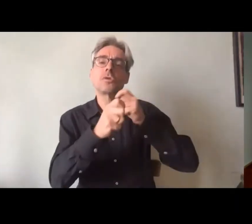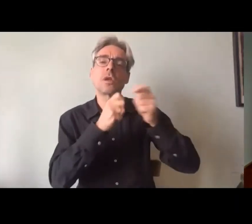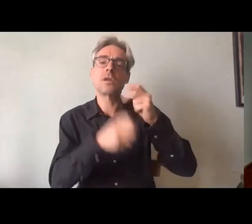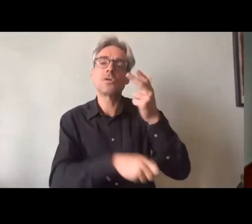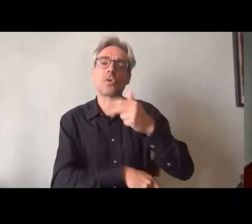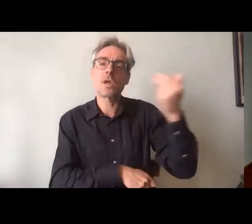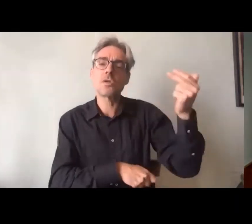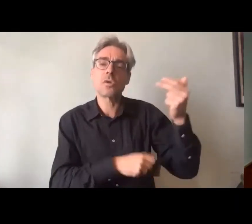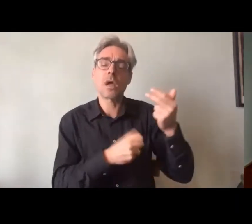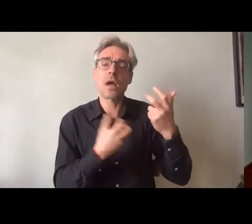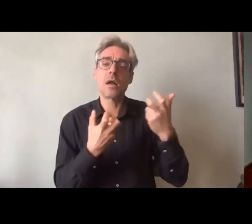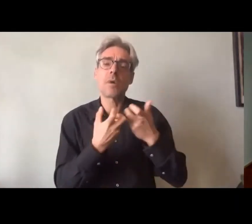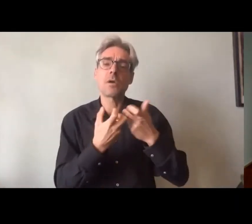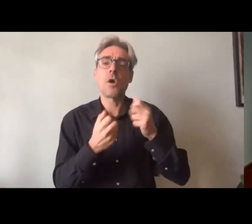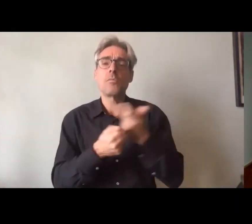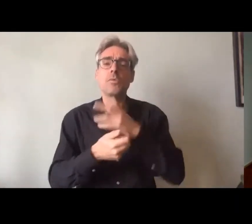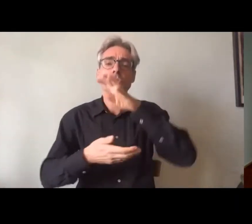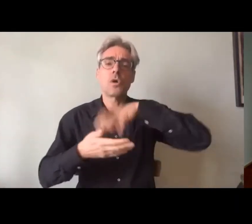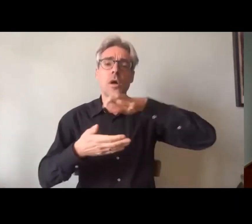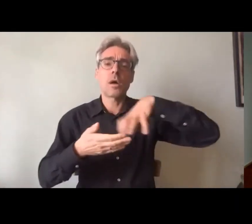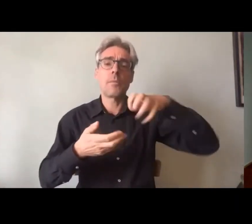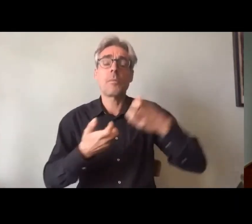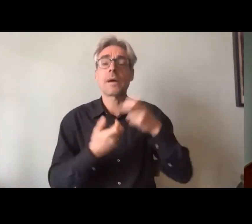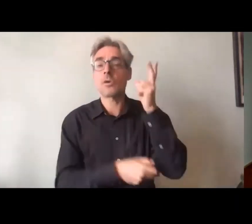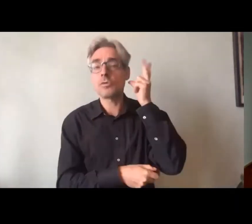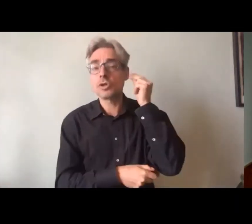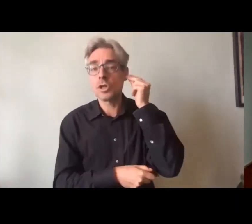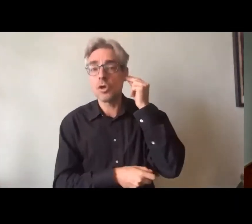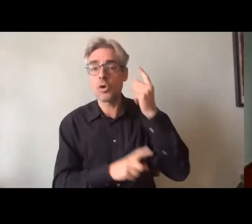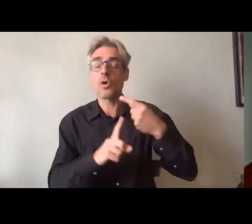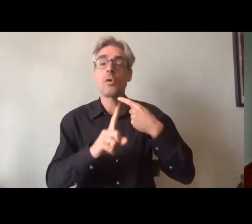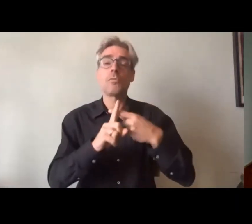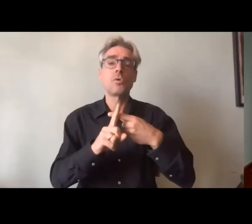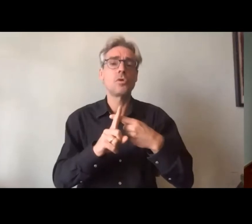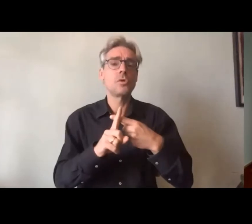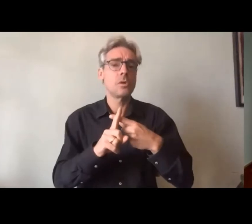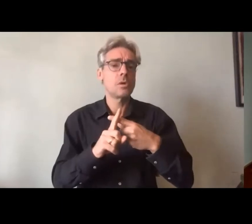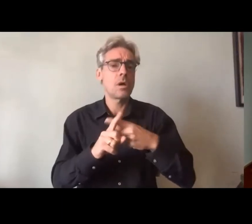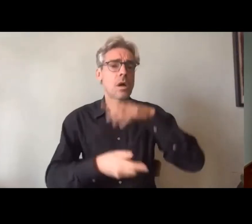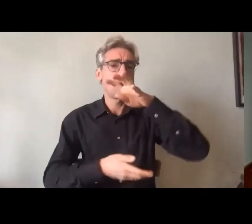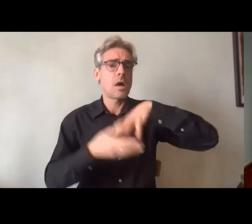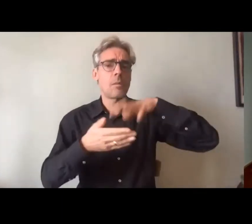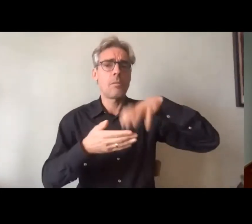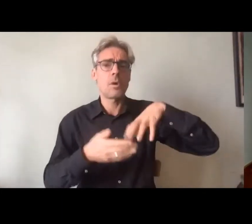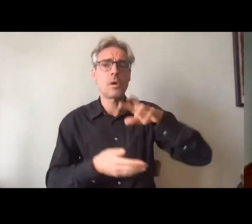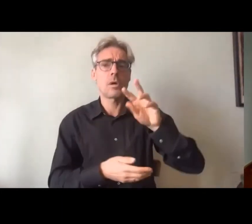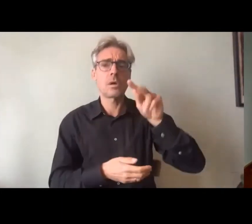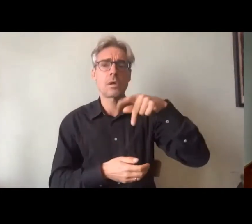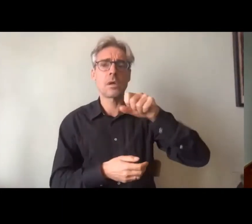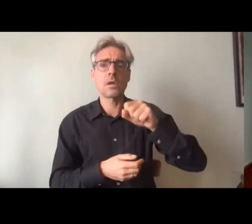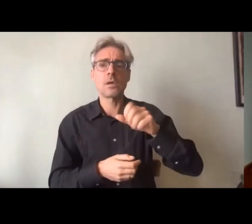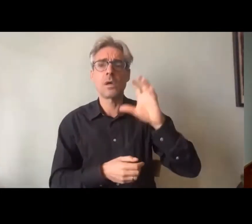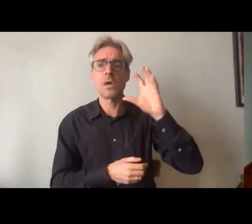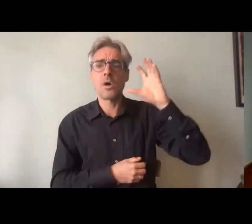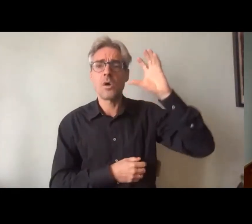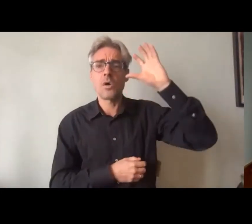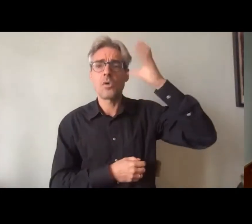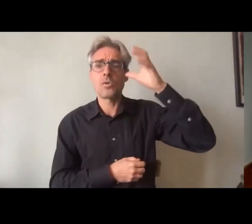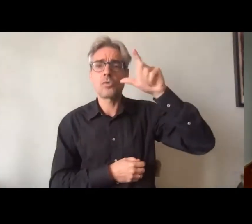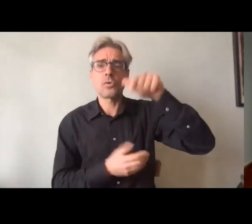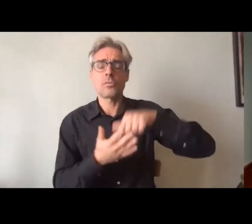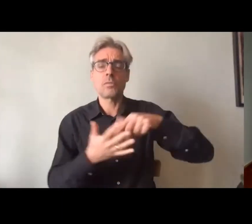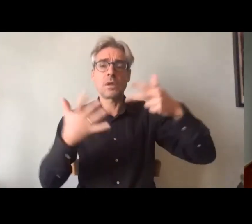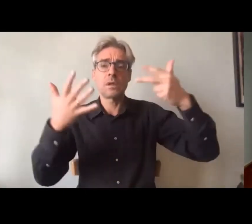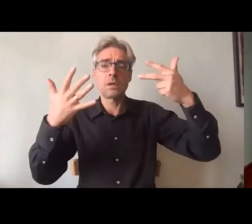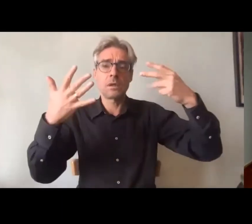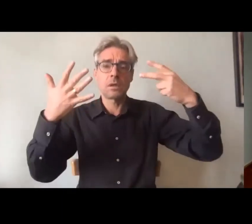un certain nombre de rapports dont le rapport GILO d'une part et puis un rapport IGAS d'août 2018 s'est